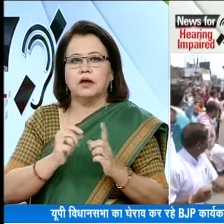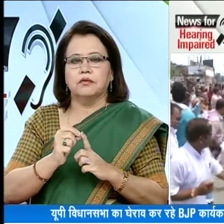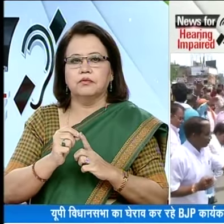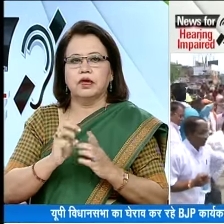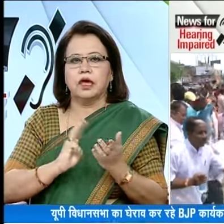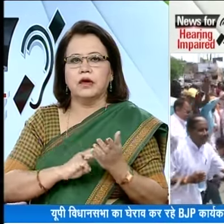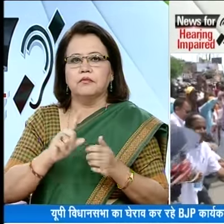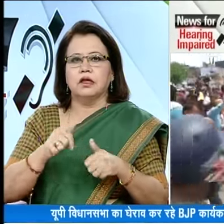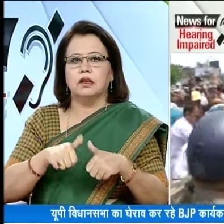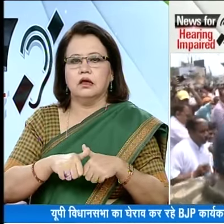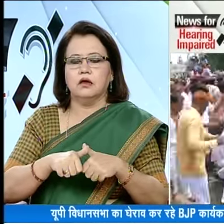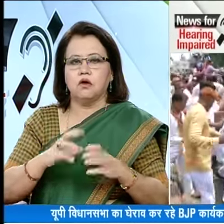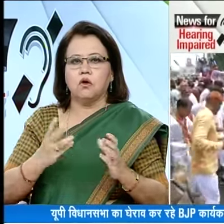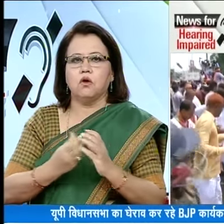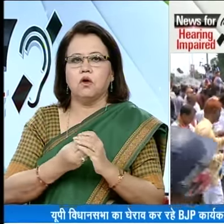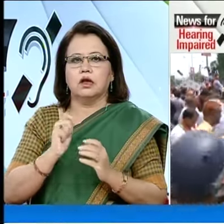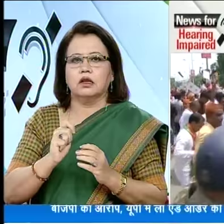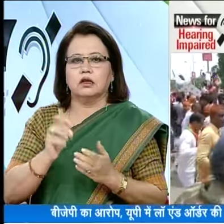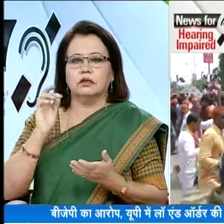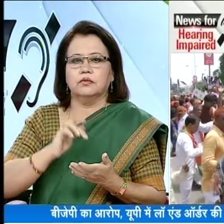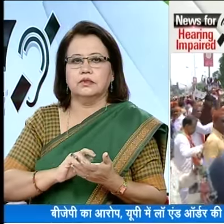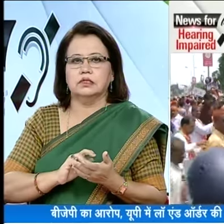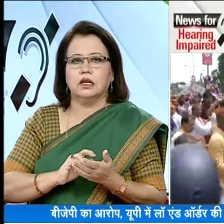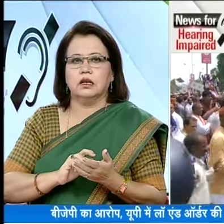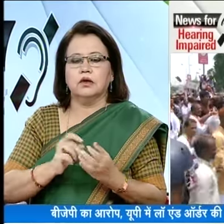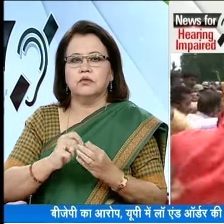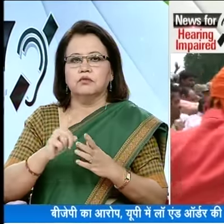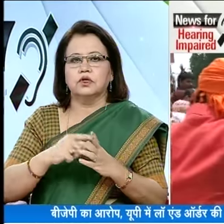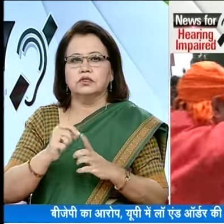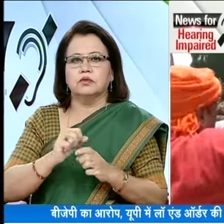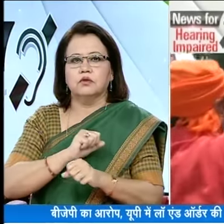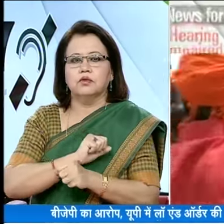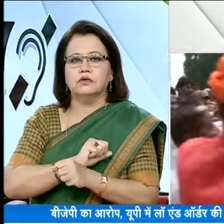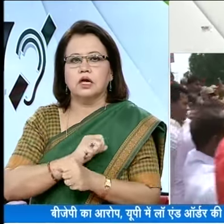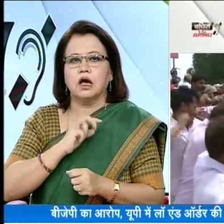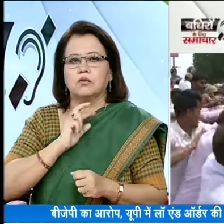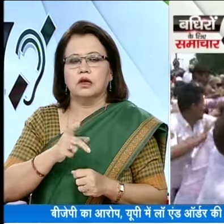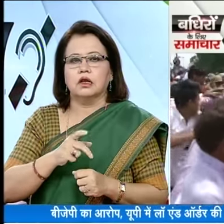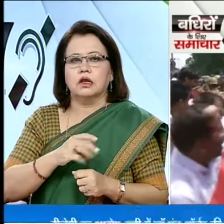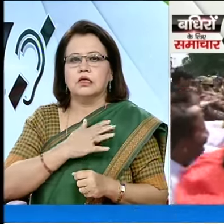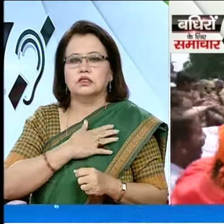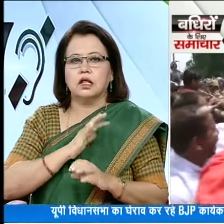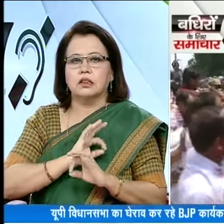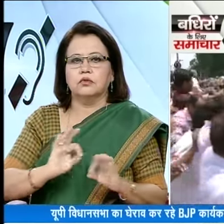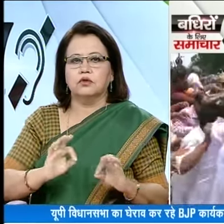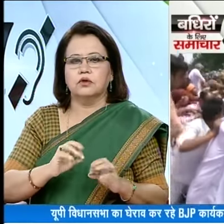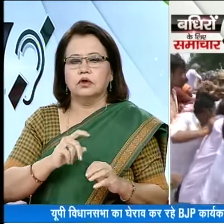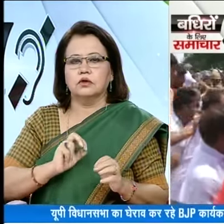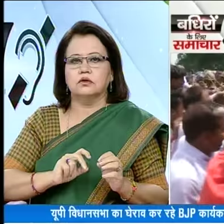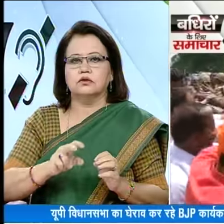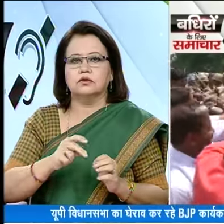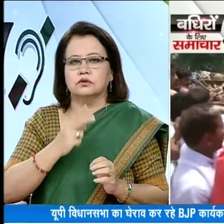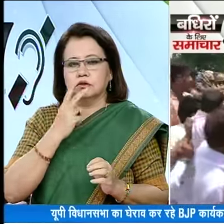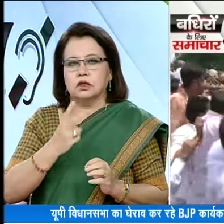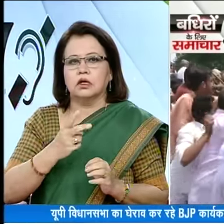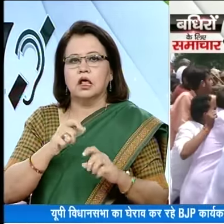सांसत, विधायक और सभी कारेकरता मौझूद थे बीजेपी ने पुलिस पर आरोप लगाया है कि शांती पूर्ण प्रदर्शन